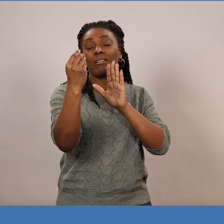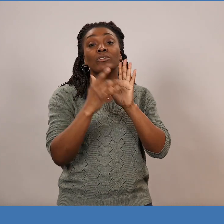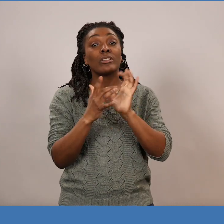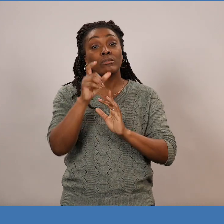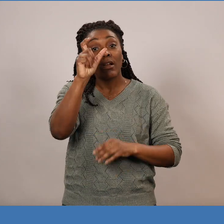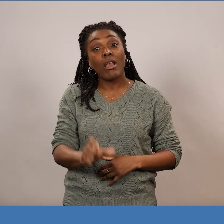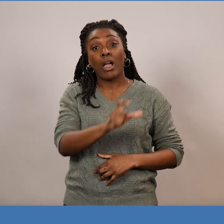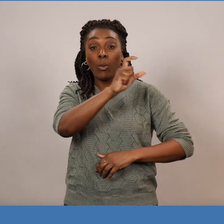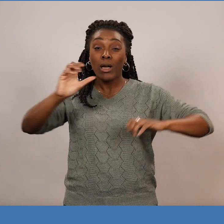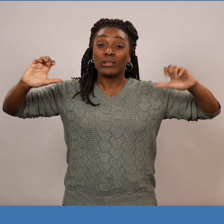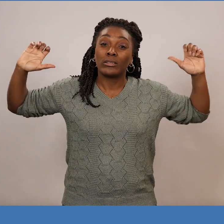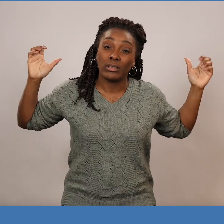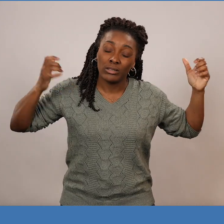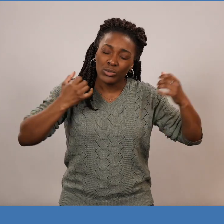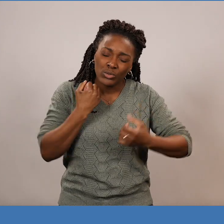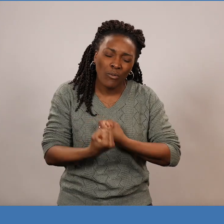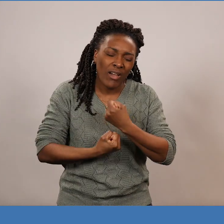Mais, qu'est-ce qu'il a fait? Il a souffert sur la croix.